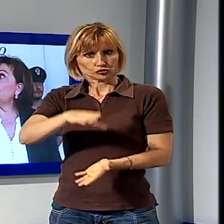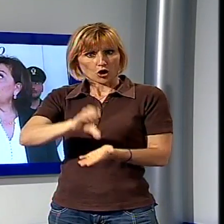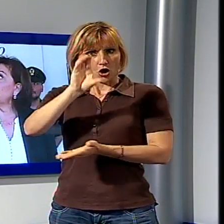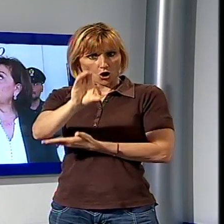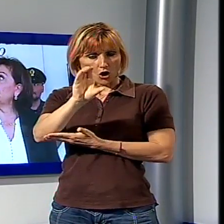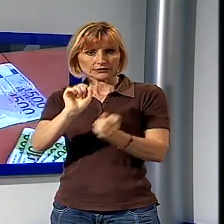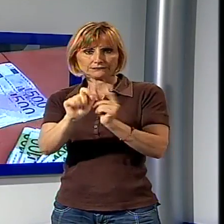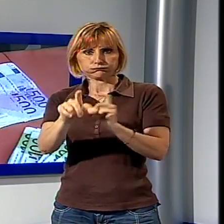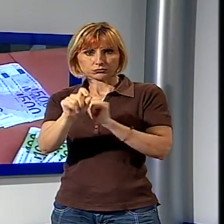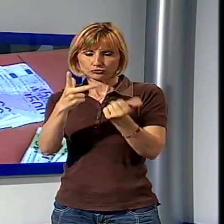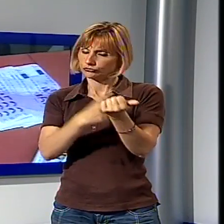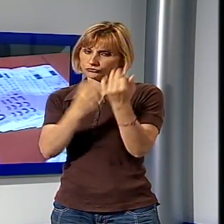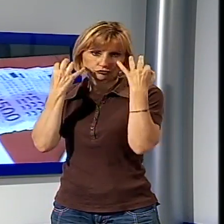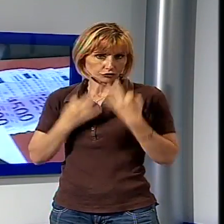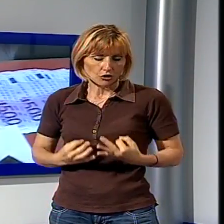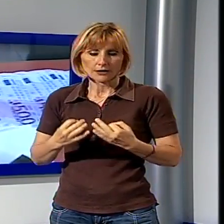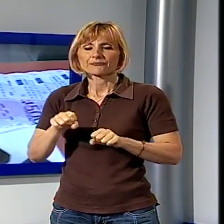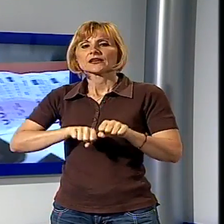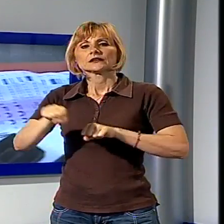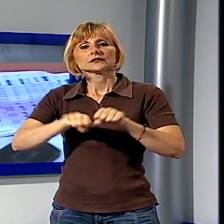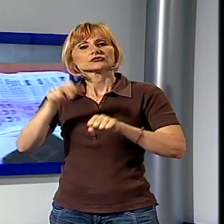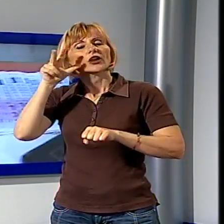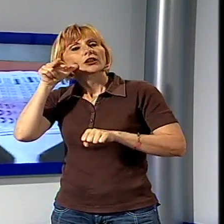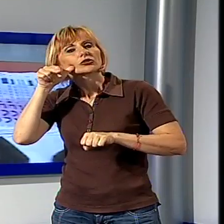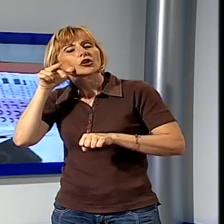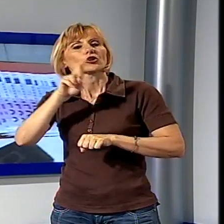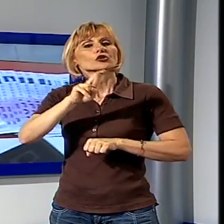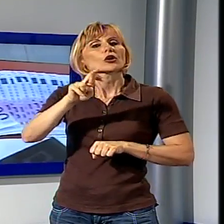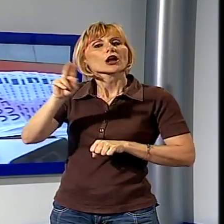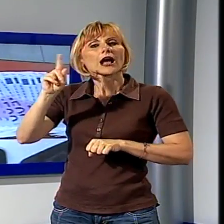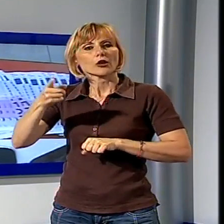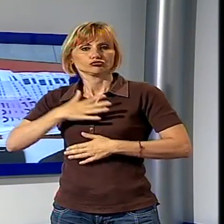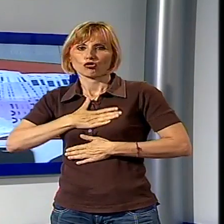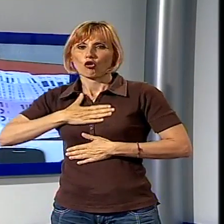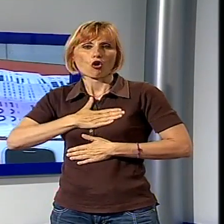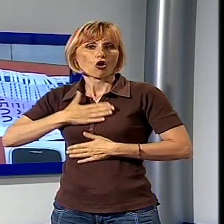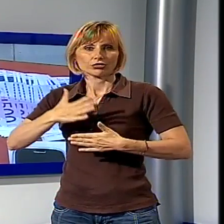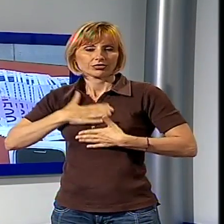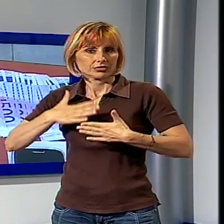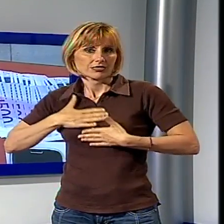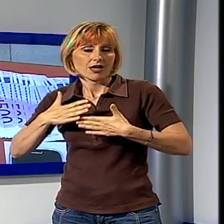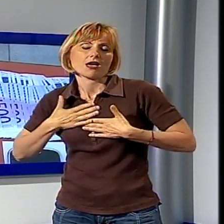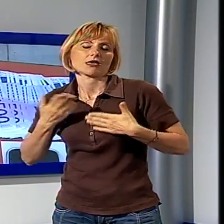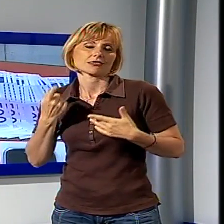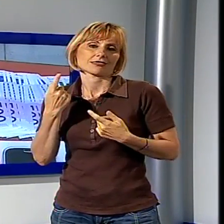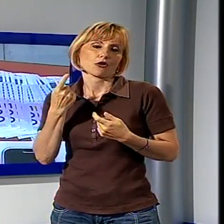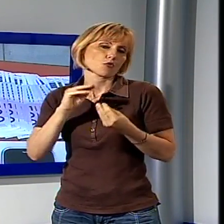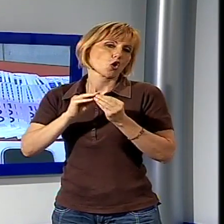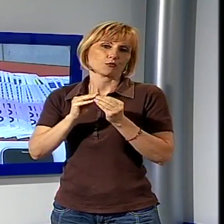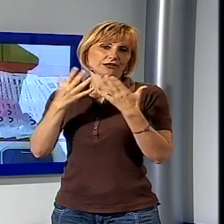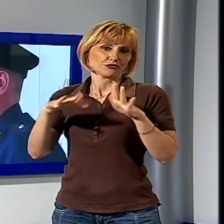'attività di spaccio soddisfatta la dirigente del commissariato di Viareggio Rosaria Gallucci per il colpo che è stato